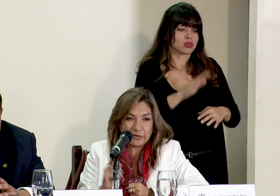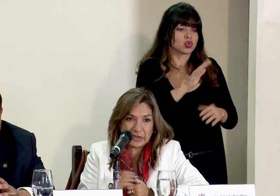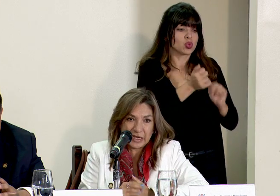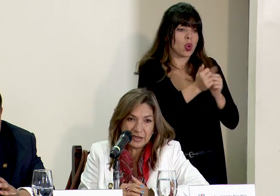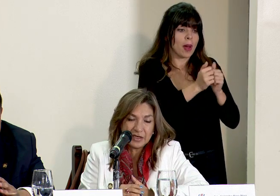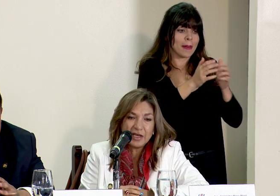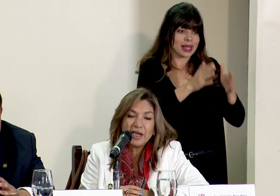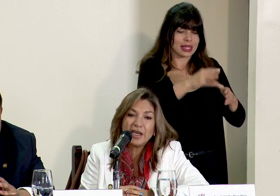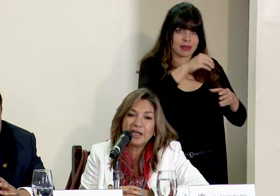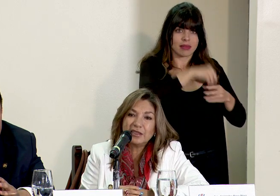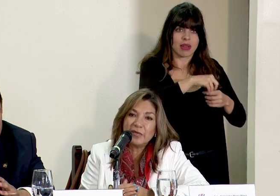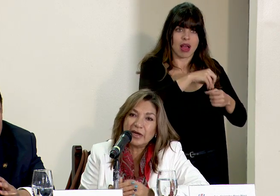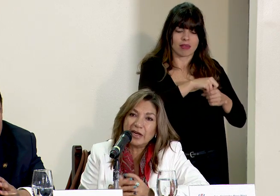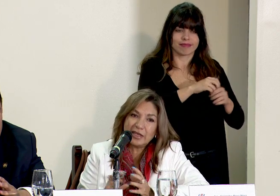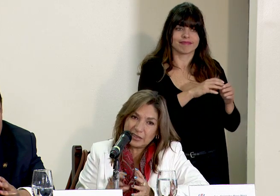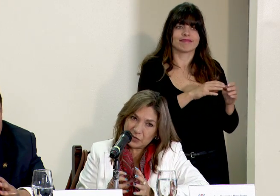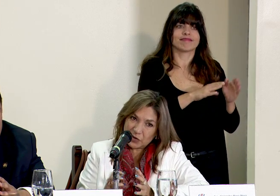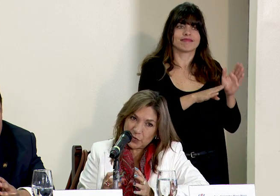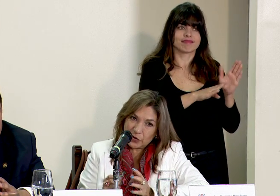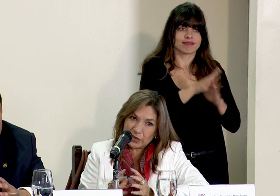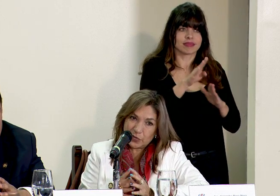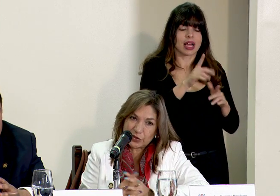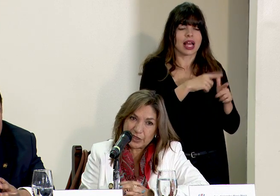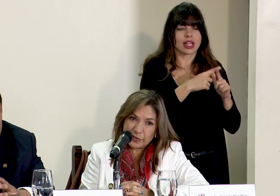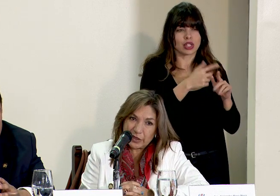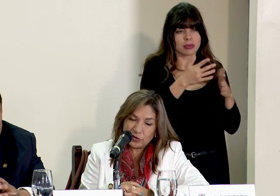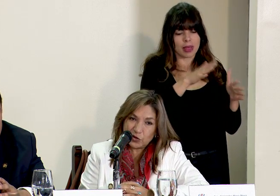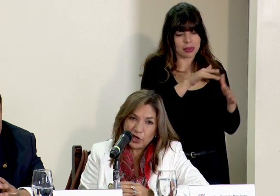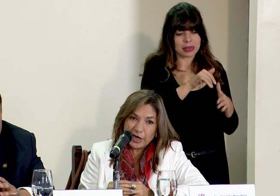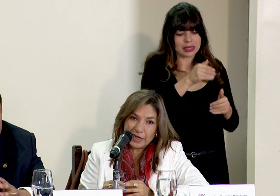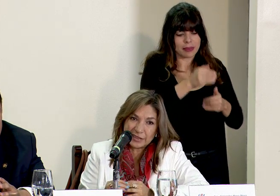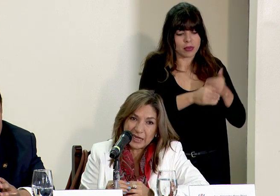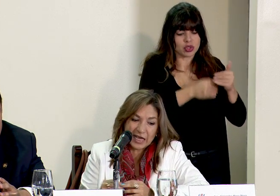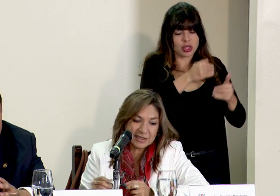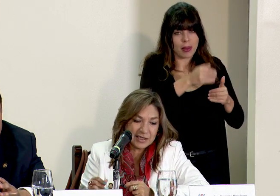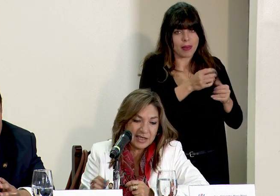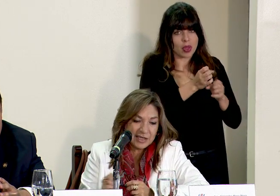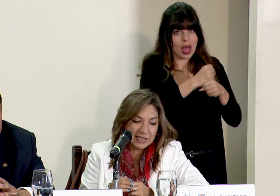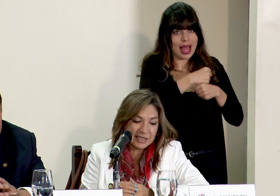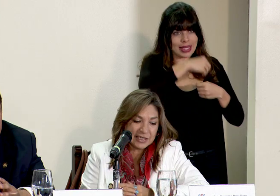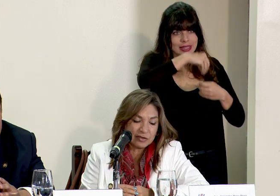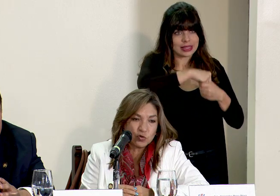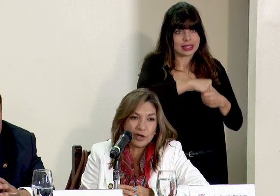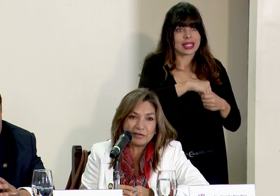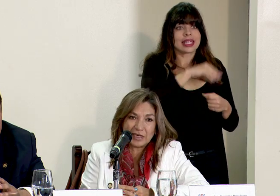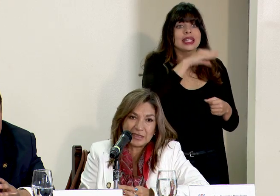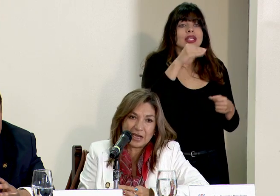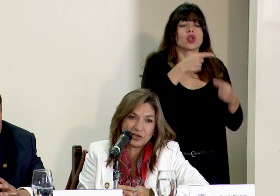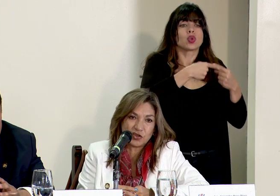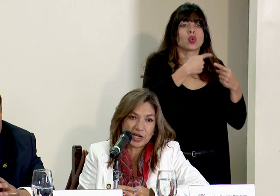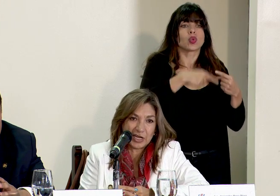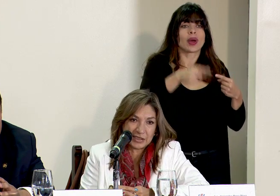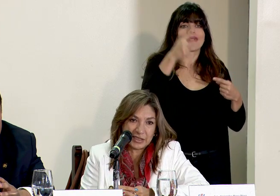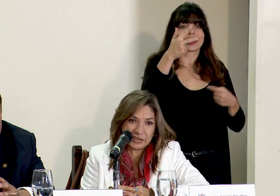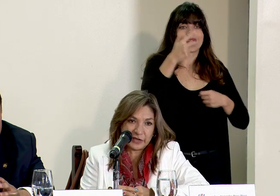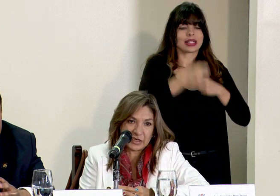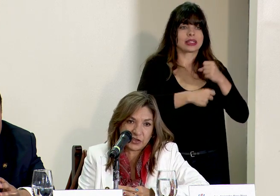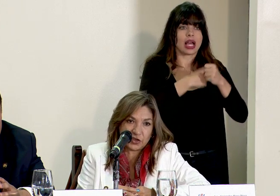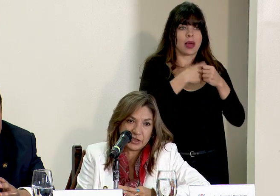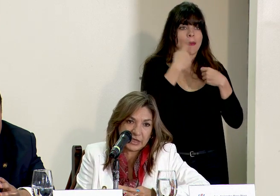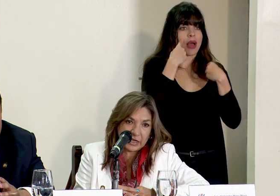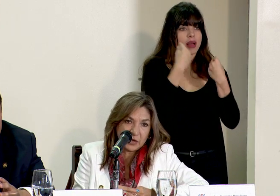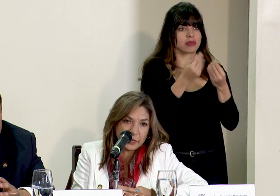competitividad de manera que este es más o menos el procedimiento que se hace y dura tres años la